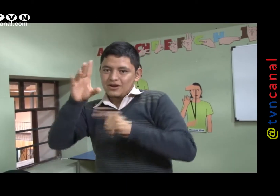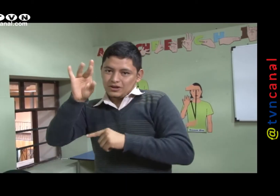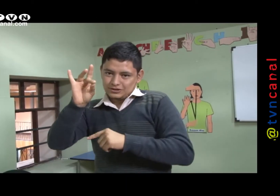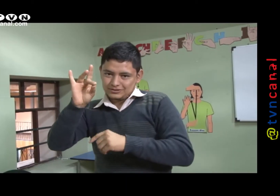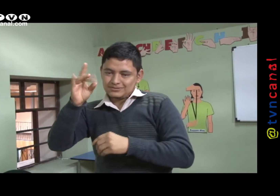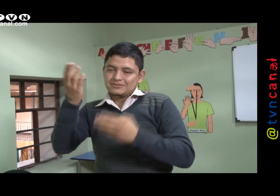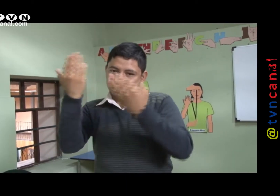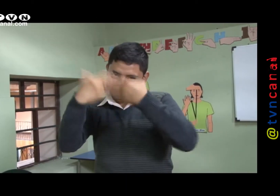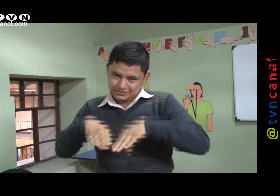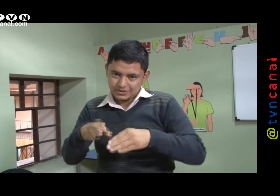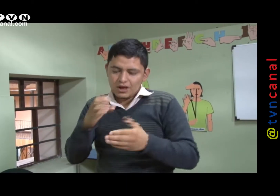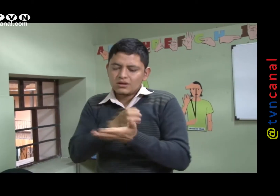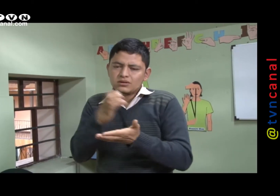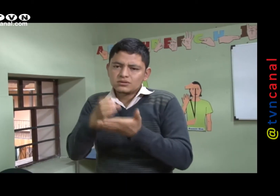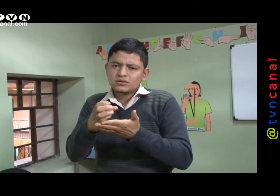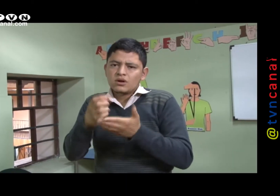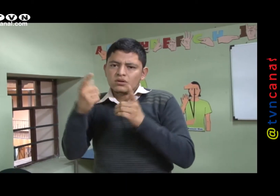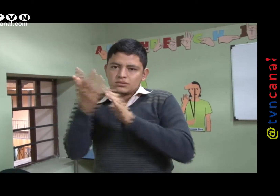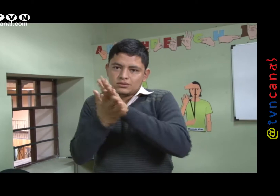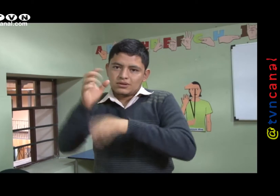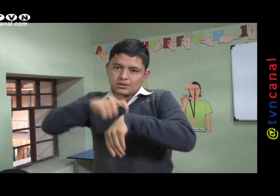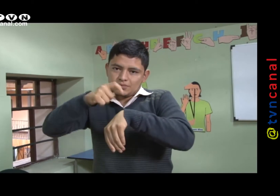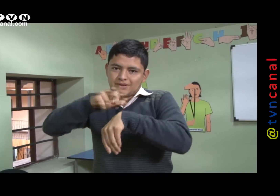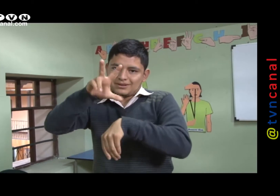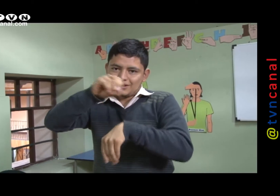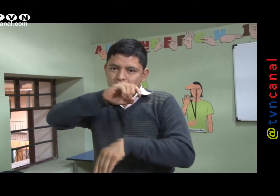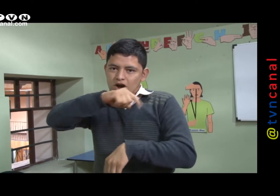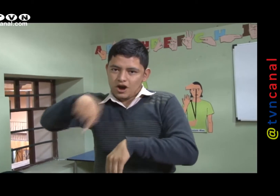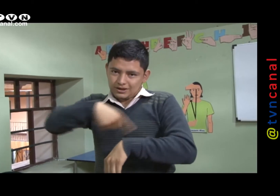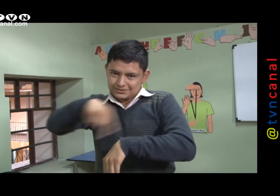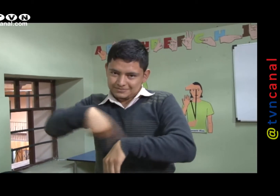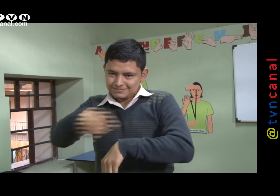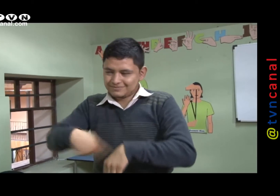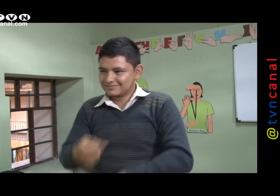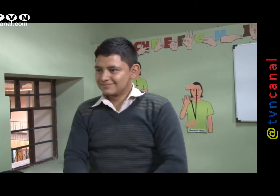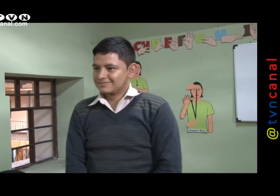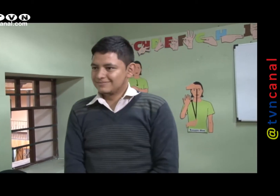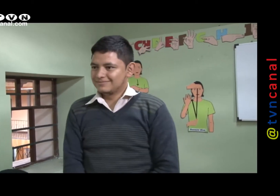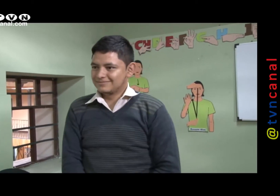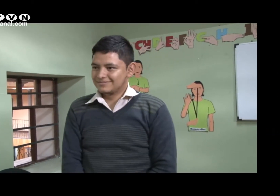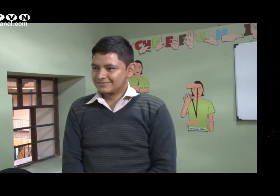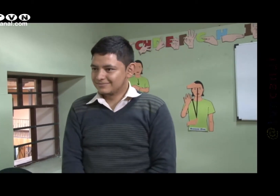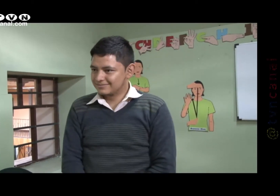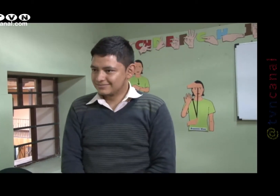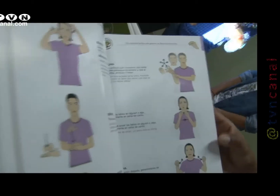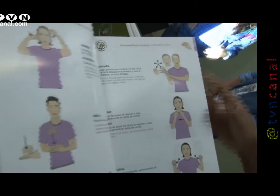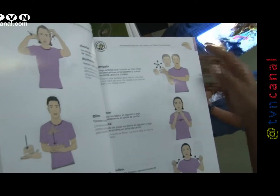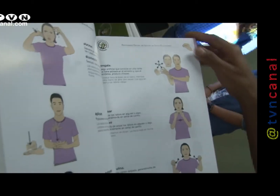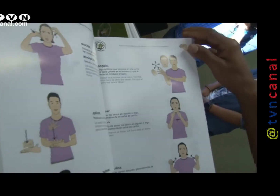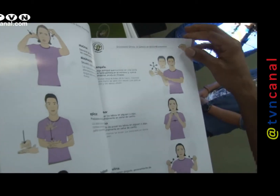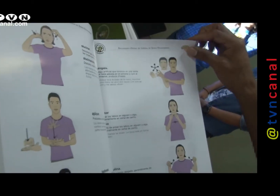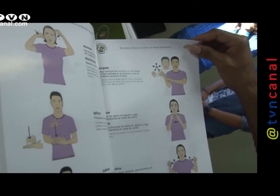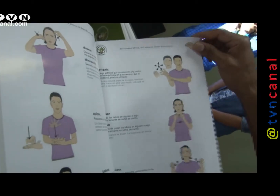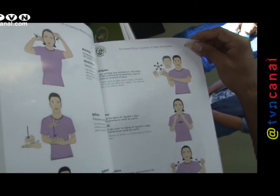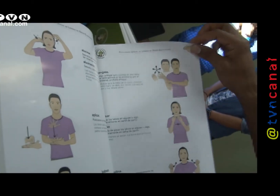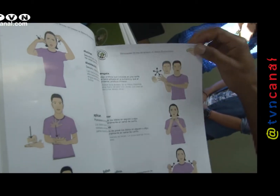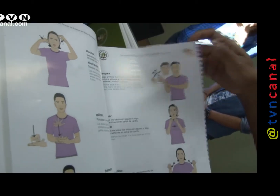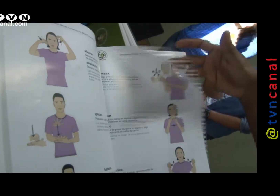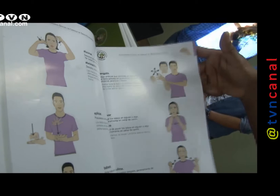después hay otro horario de 6 a 8 de la noche, son 3 horas los cursos. Pero también se abrirá un curso los